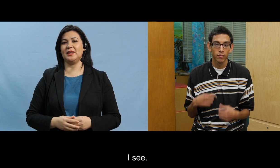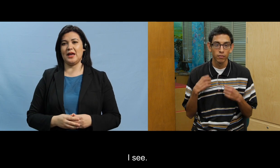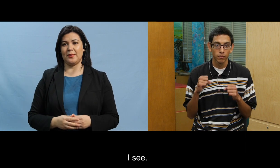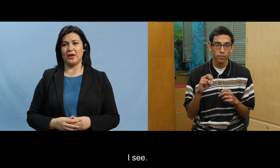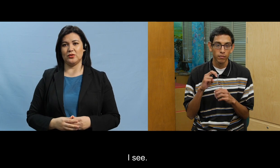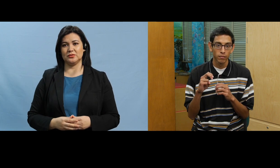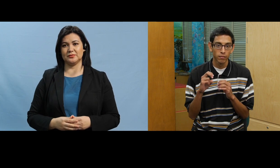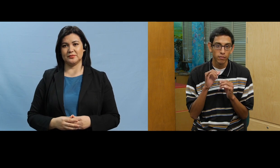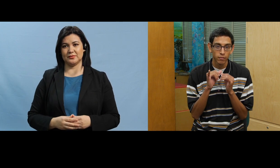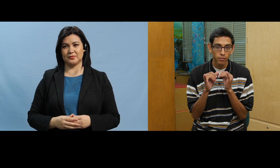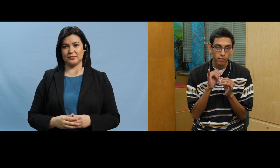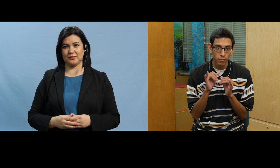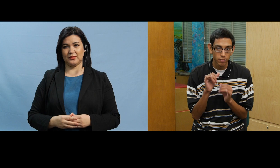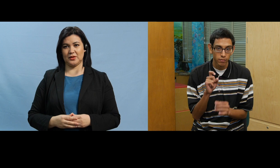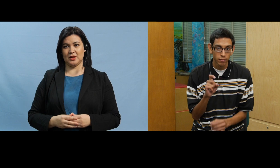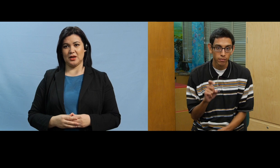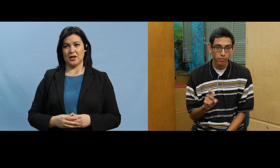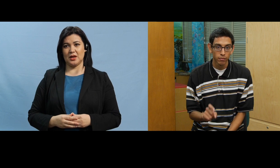ya veo